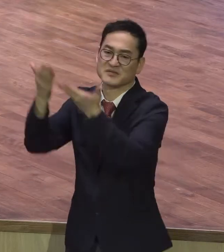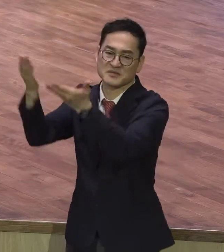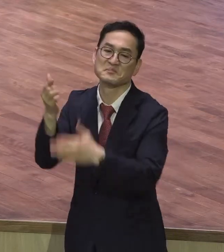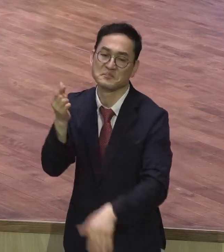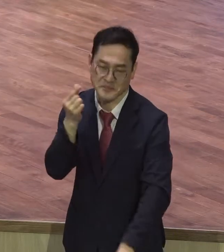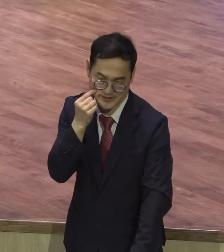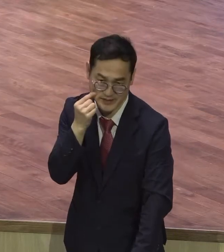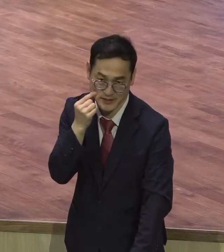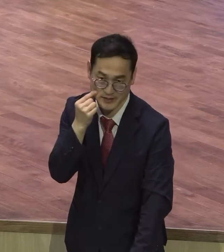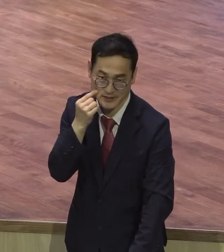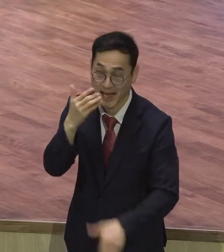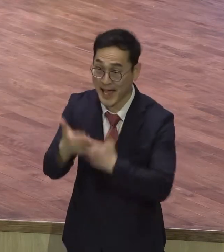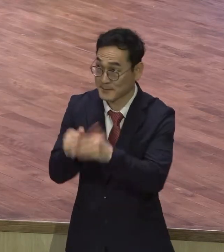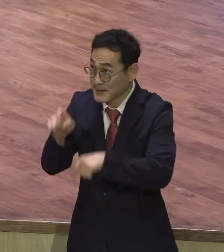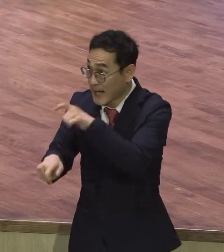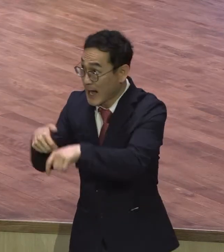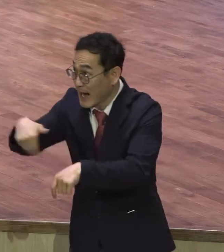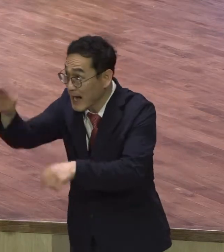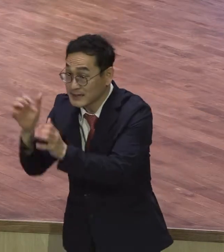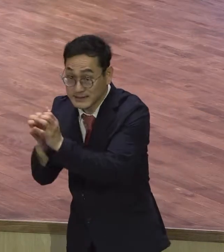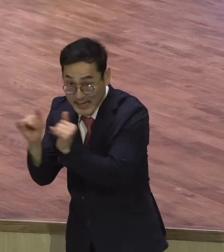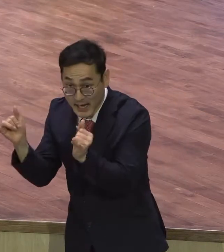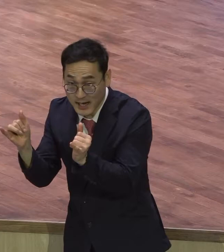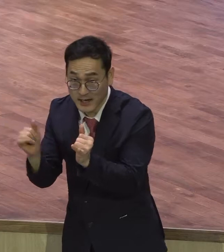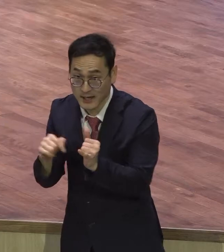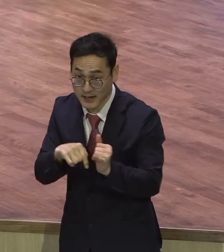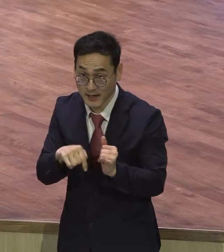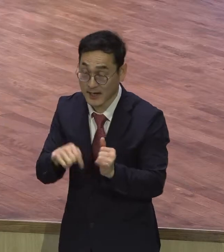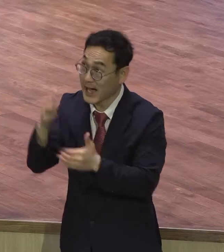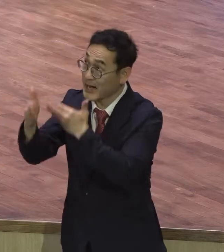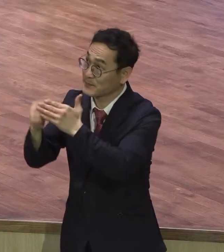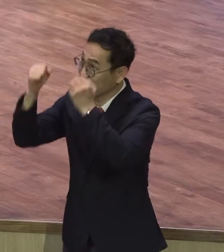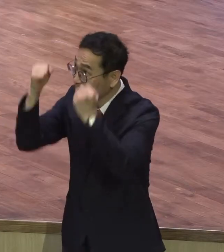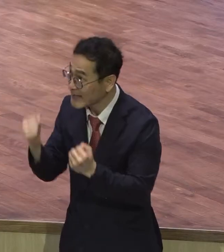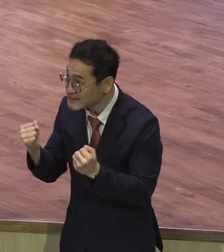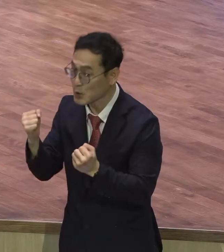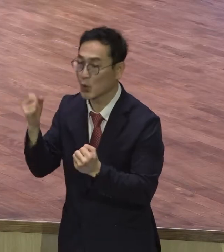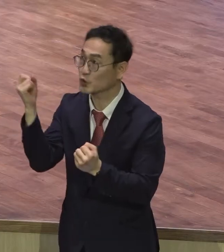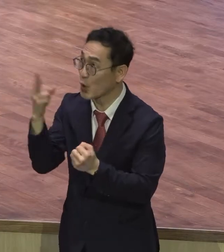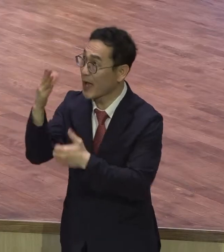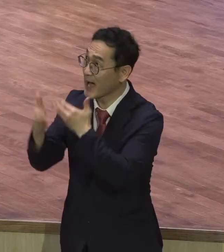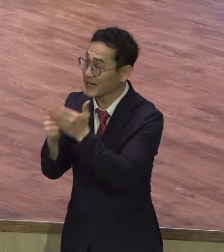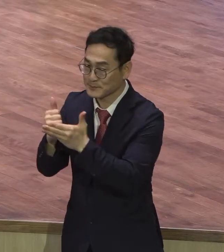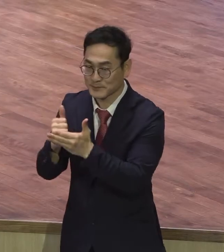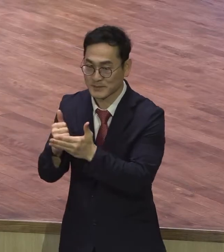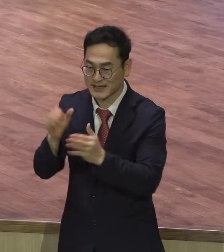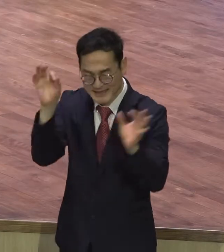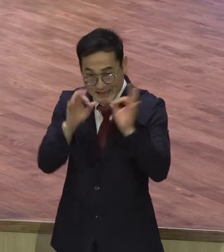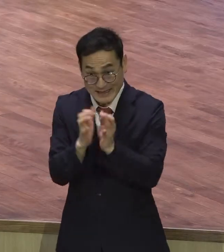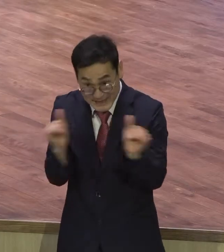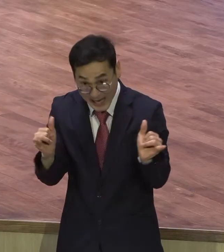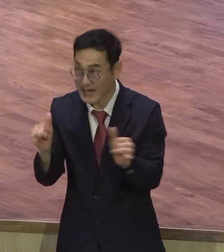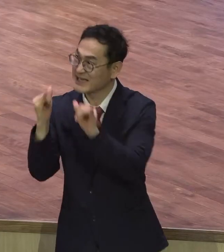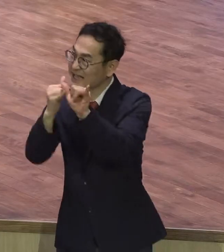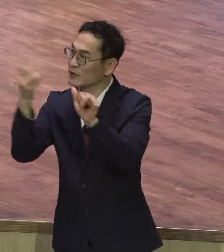하나님께 나아간 자는 반드시 그가 계신 것과 또한 그를 찾는 자에게 상 주신이심을 믿어야